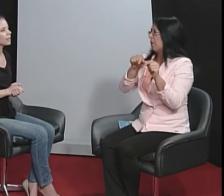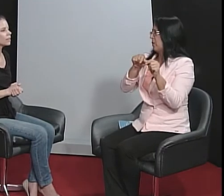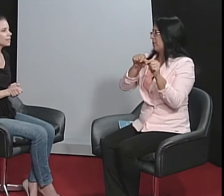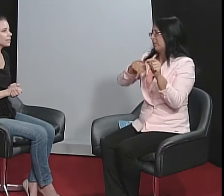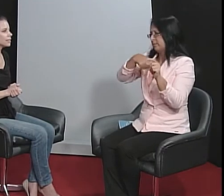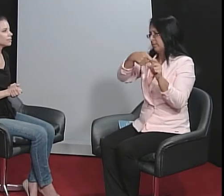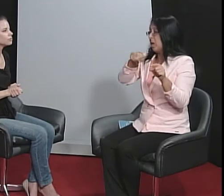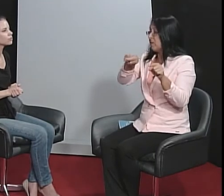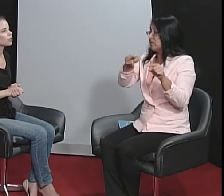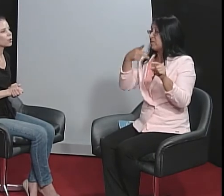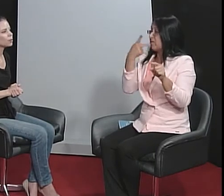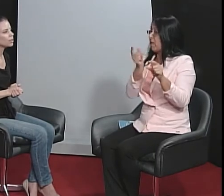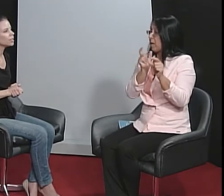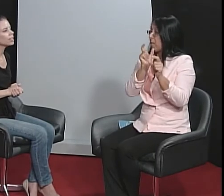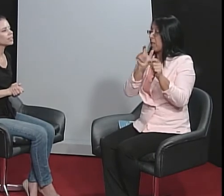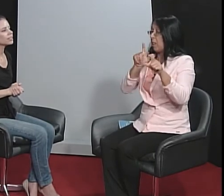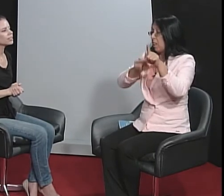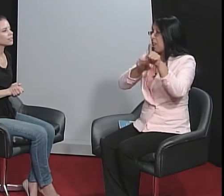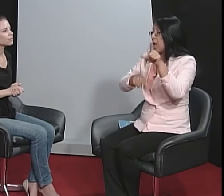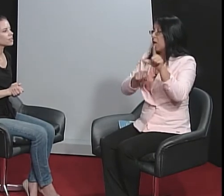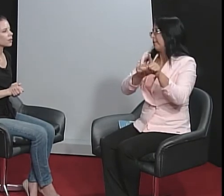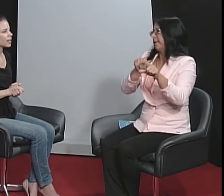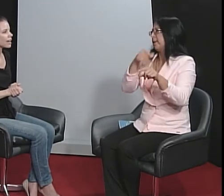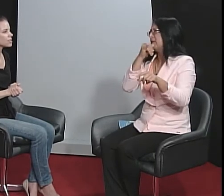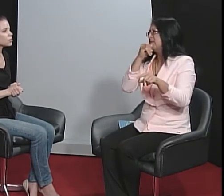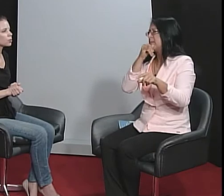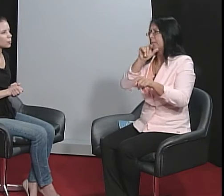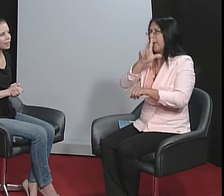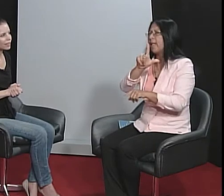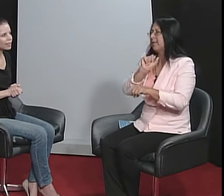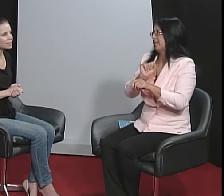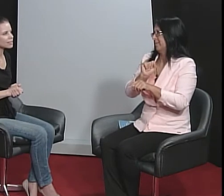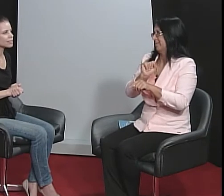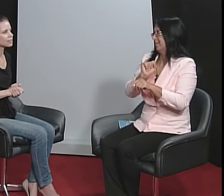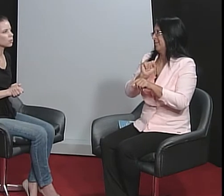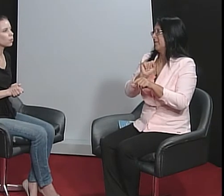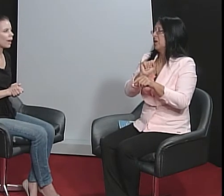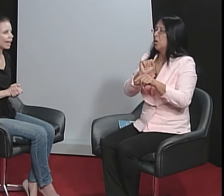nome que você conhece de um outro país, com L.